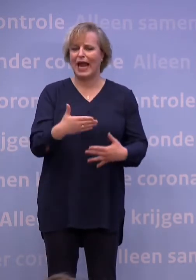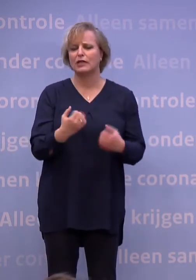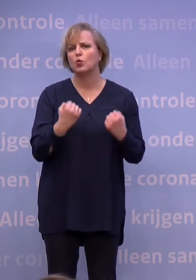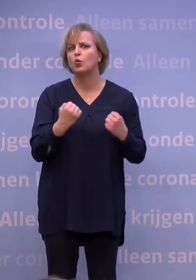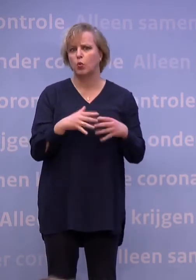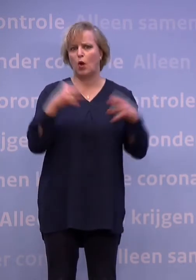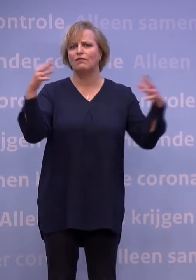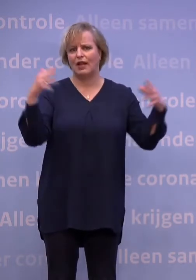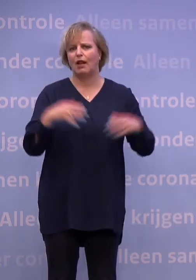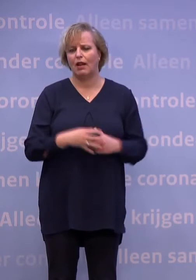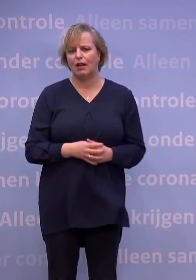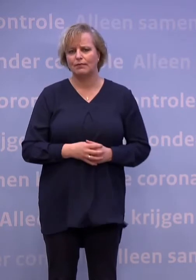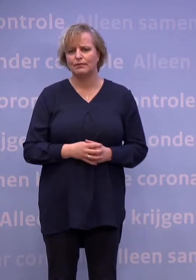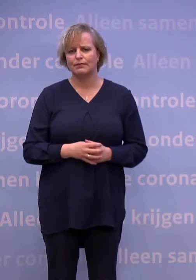hoog.